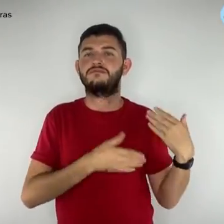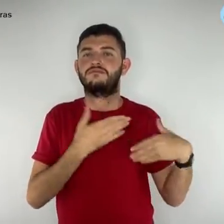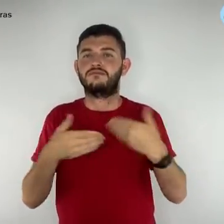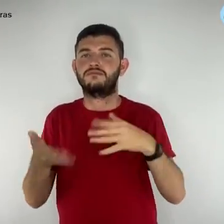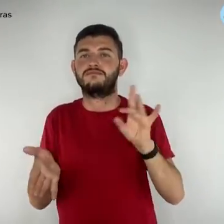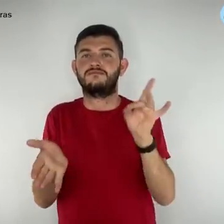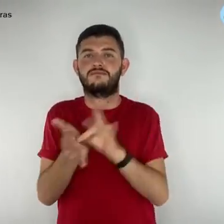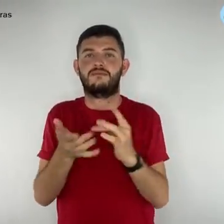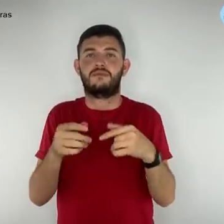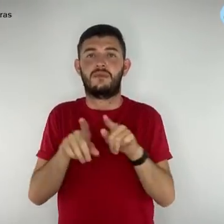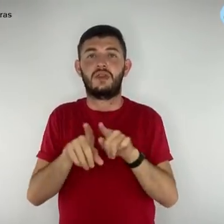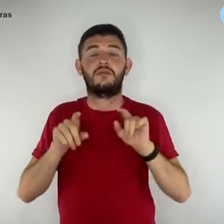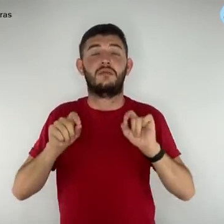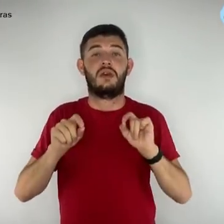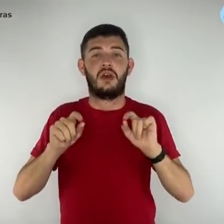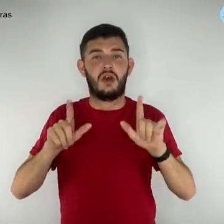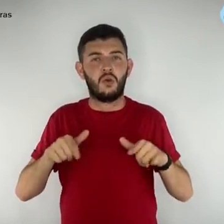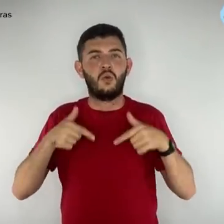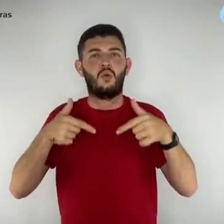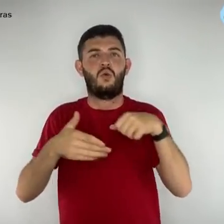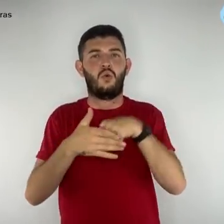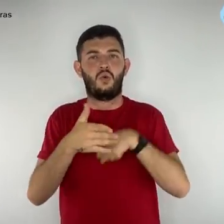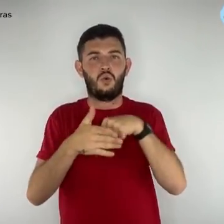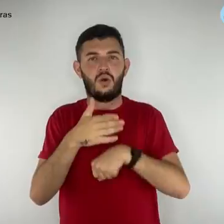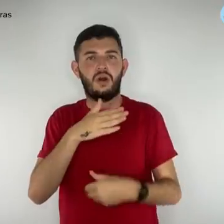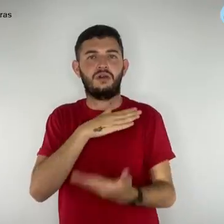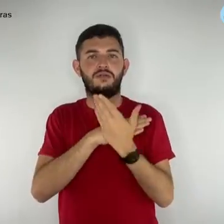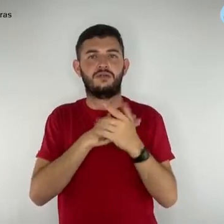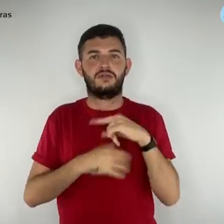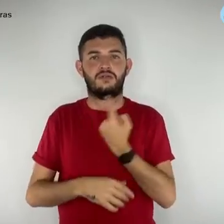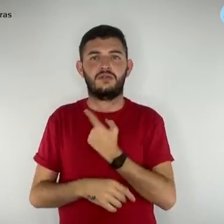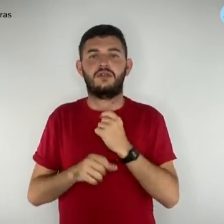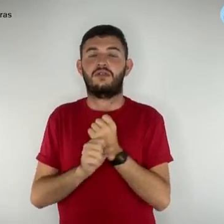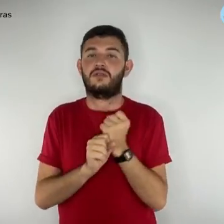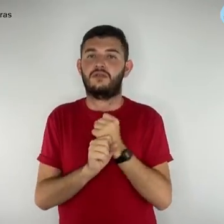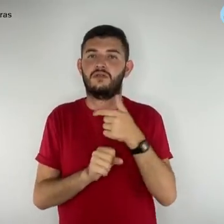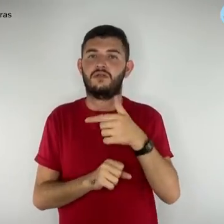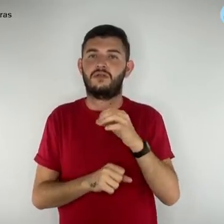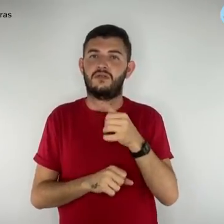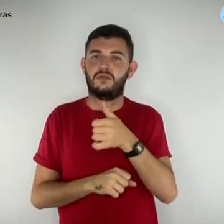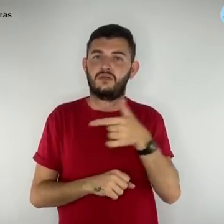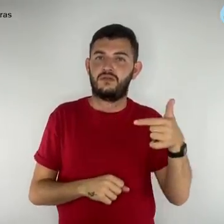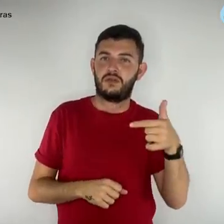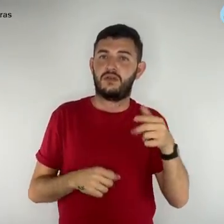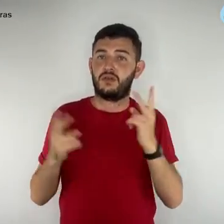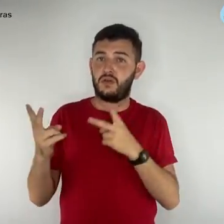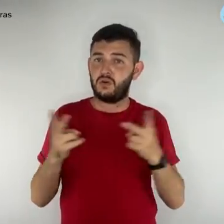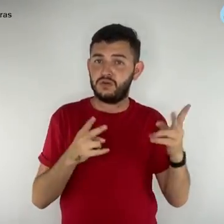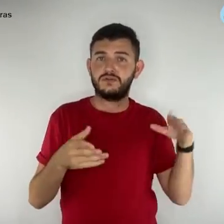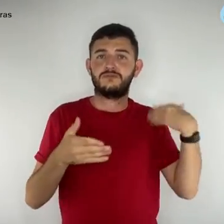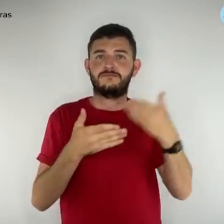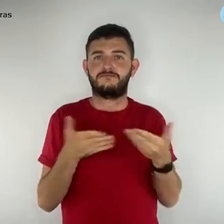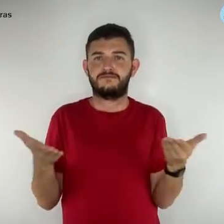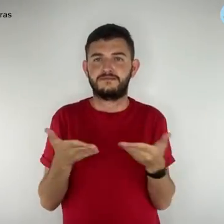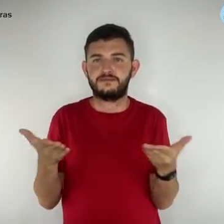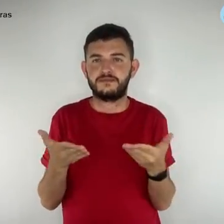O espírito de luta que nos orientou em 2012 continua presente e hoje